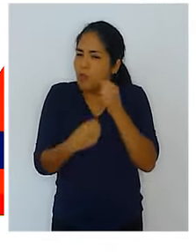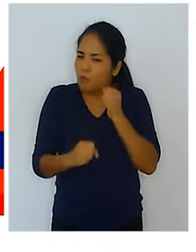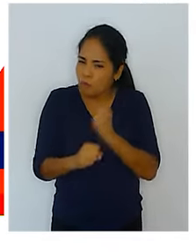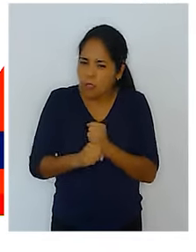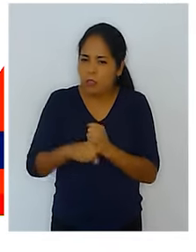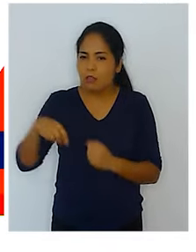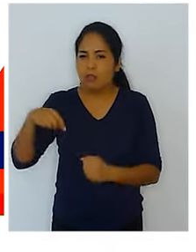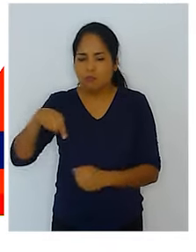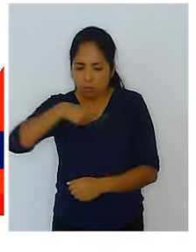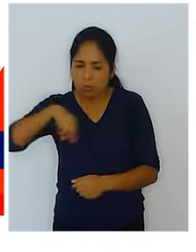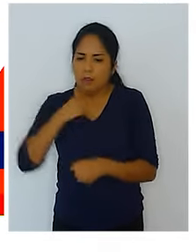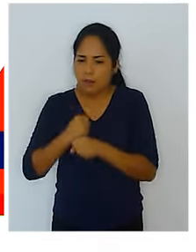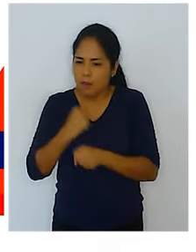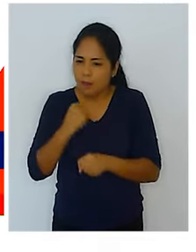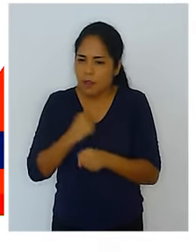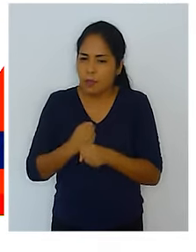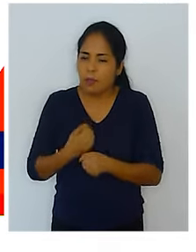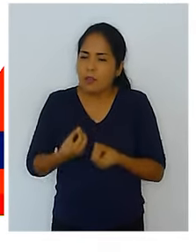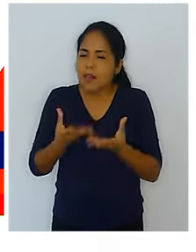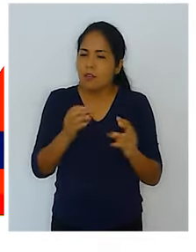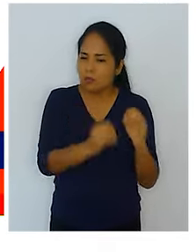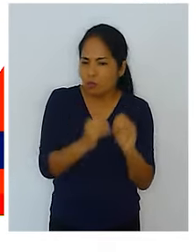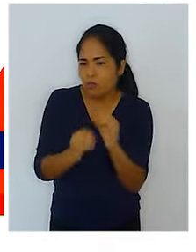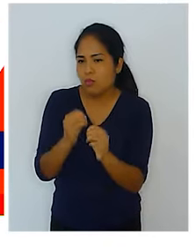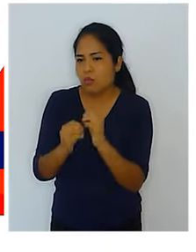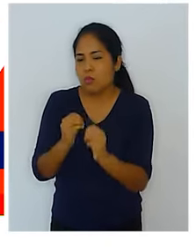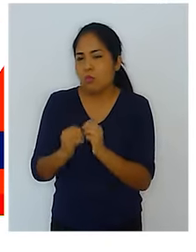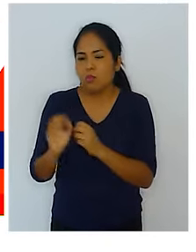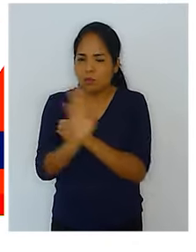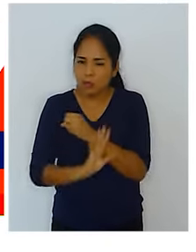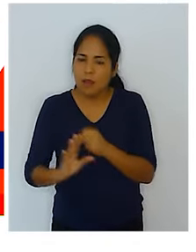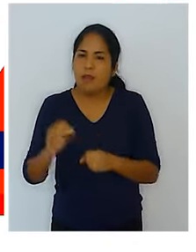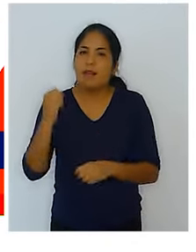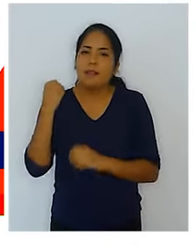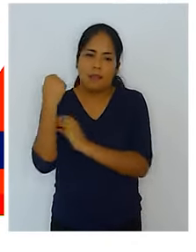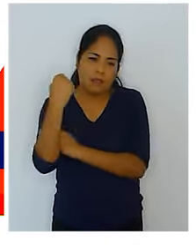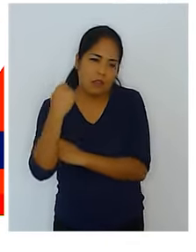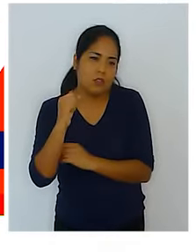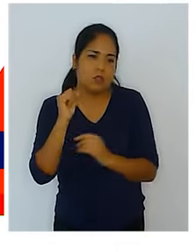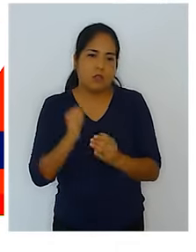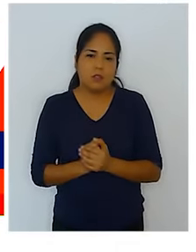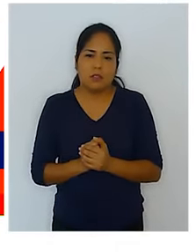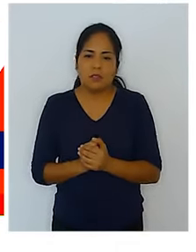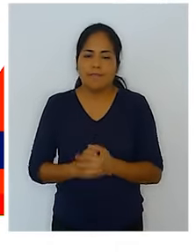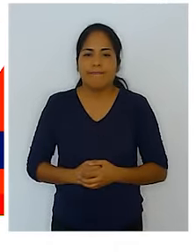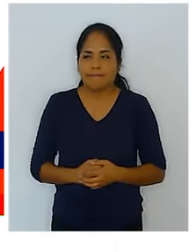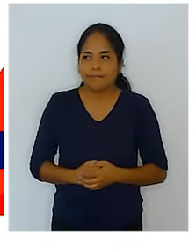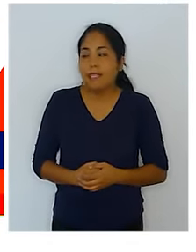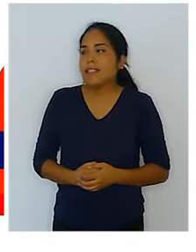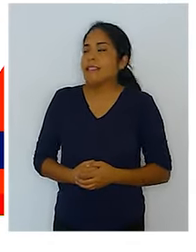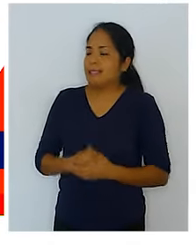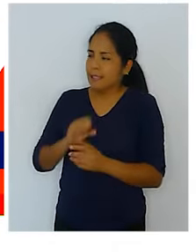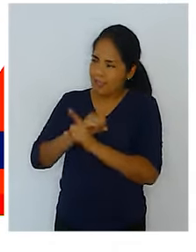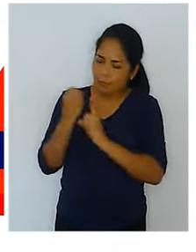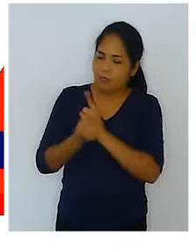trabajando para encontrar cada vez mejores medidas que garanticen sus derechos en esta situación de emergencia sanitaria.